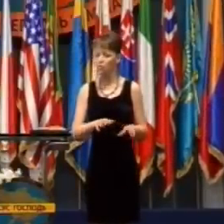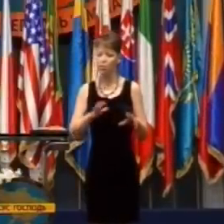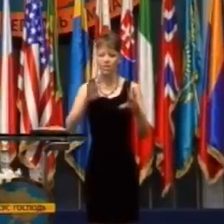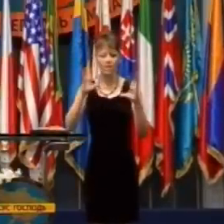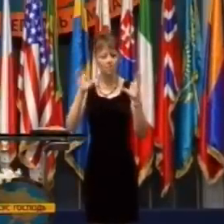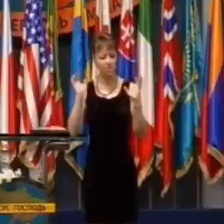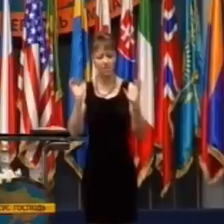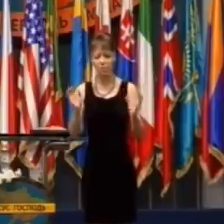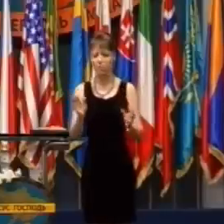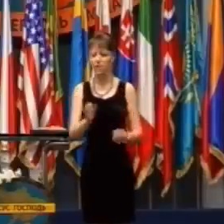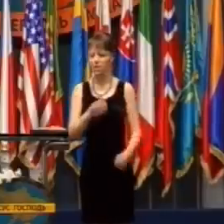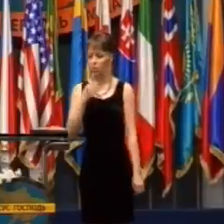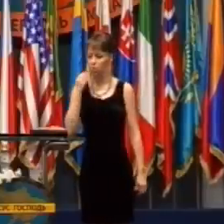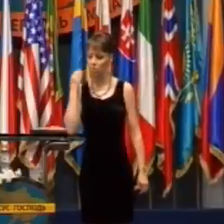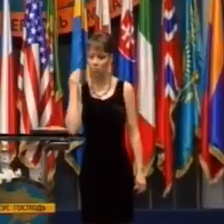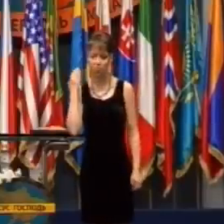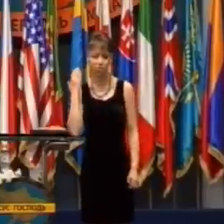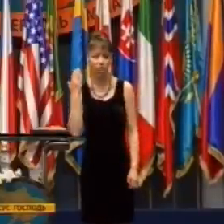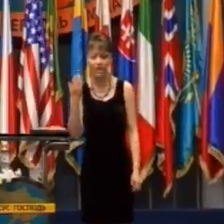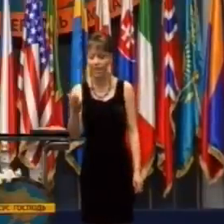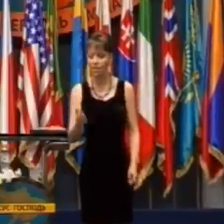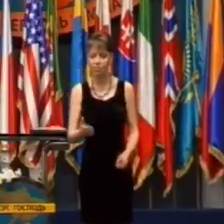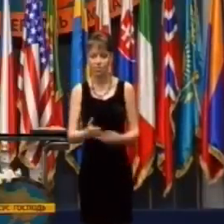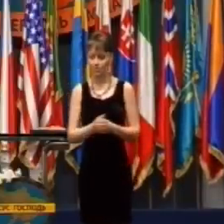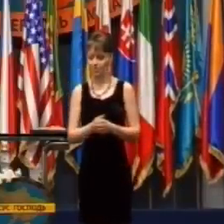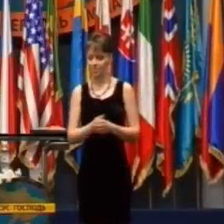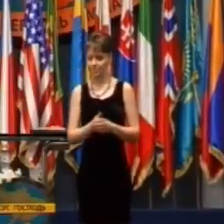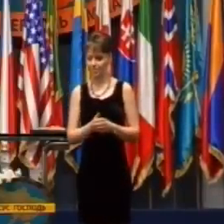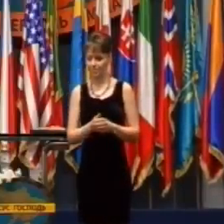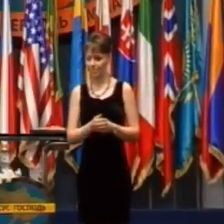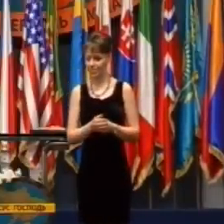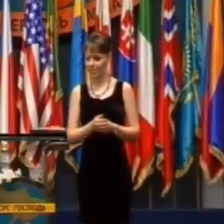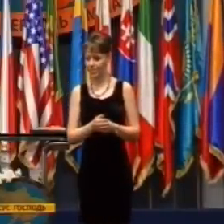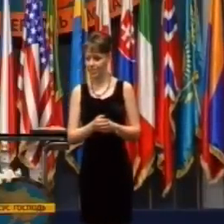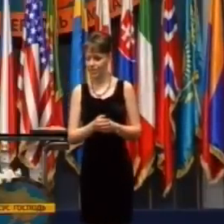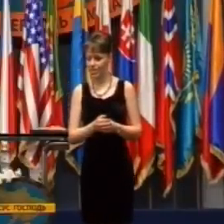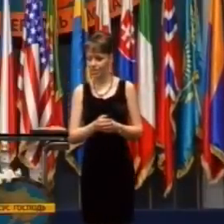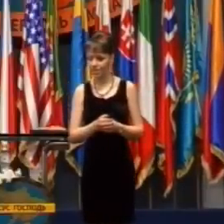bolo jedno z najmocnejších posolstiev, ktoré som kedy kázal.